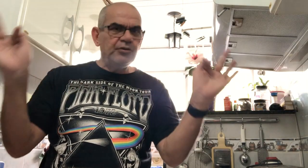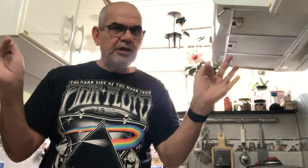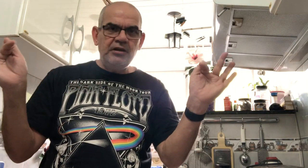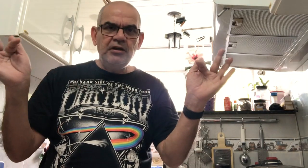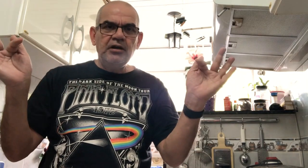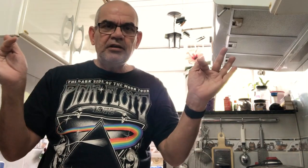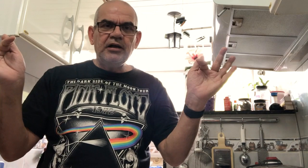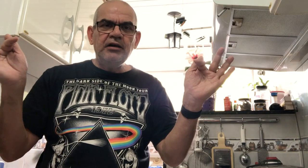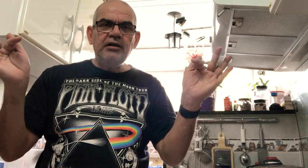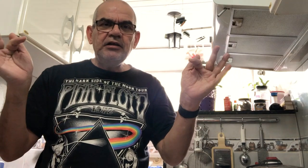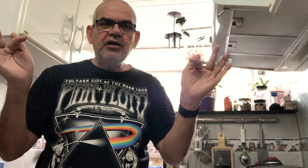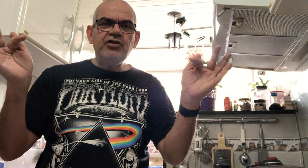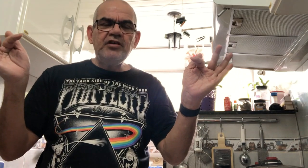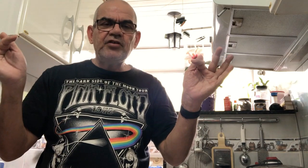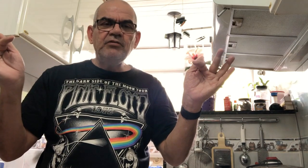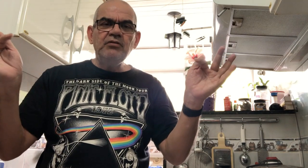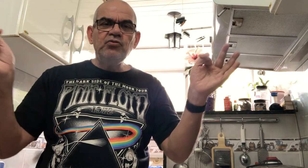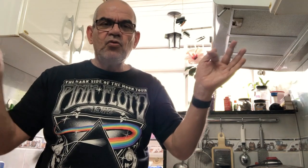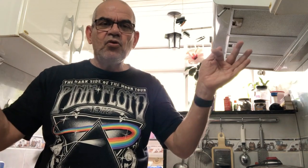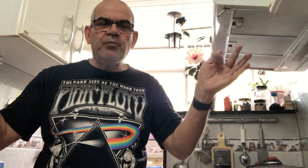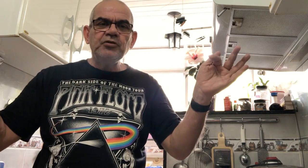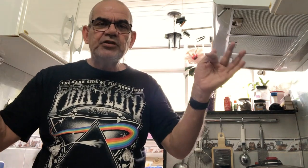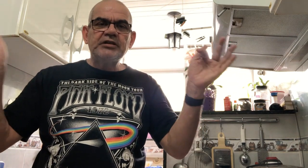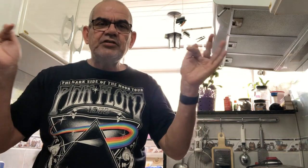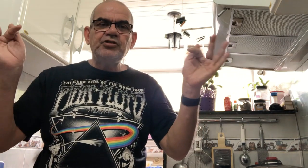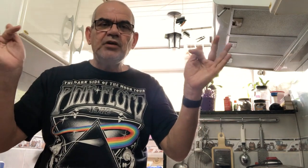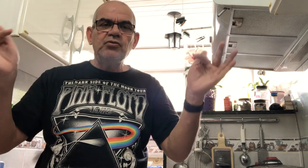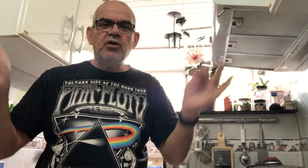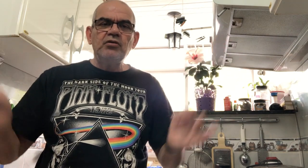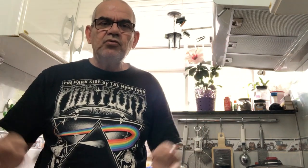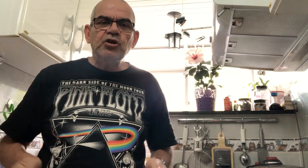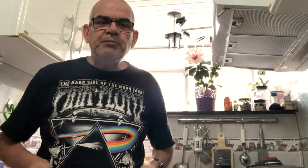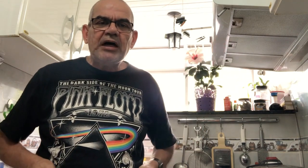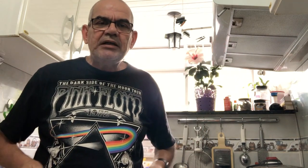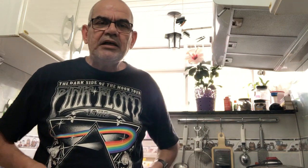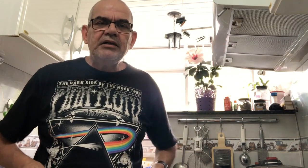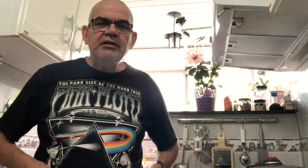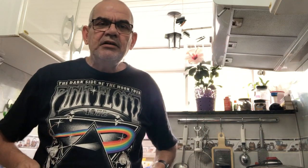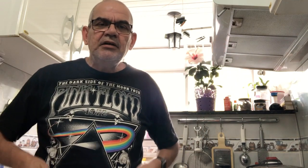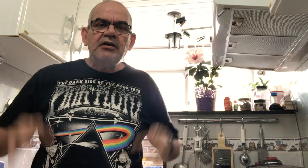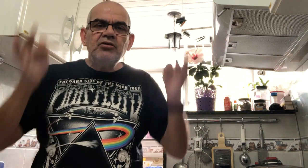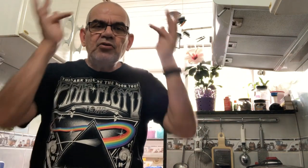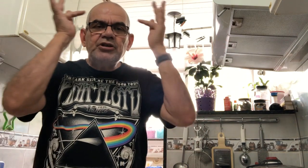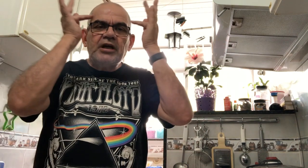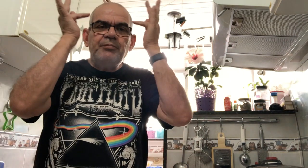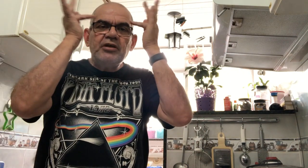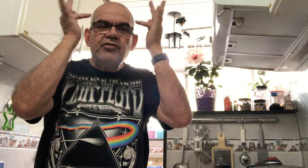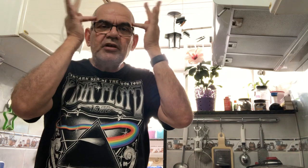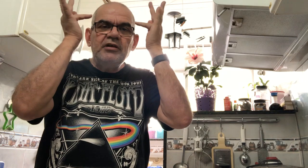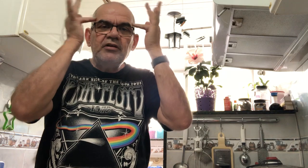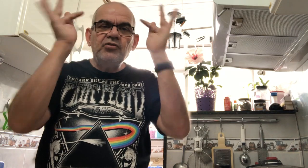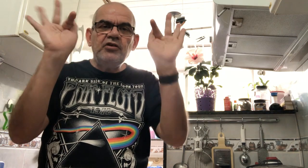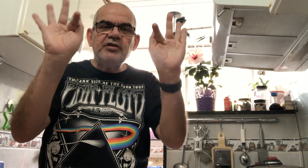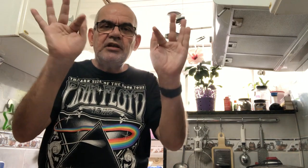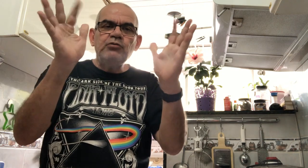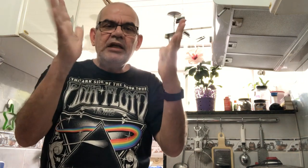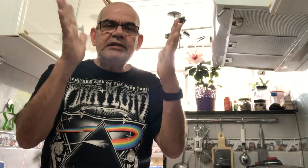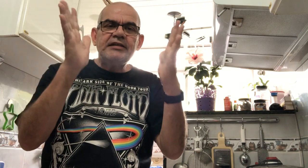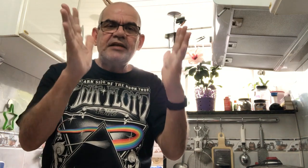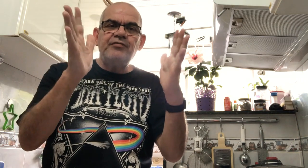porquê, tá? E na direção do corpo, onde você tá sentindo a dor. Dor de barriga, dor de cabeça. Duas letras F.